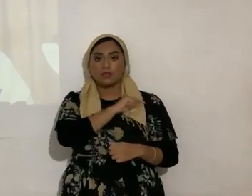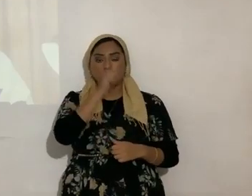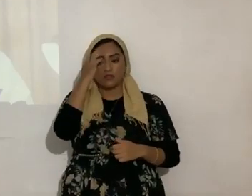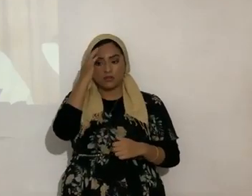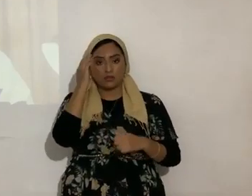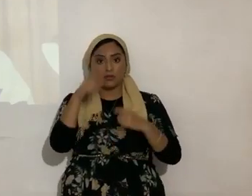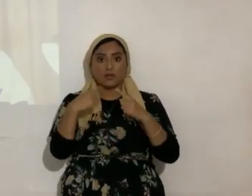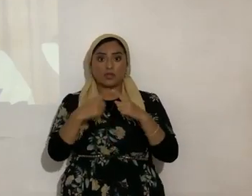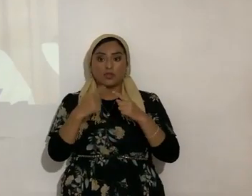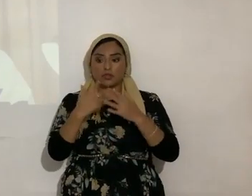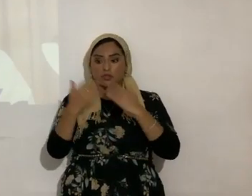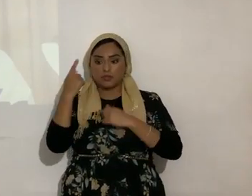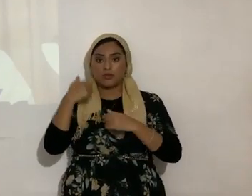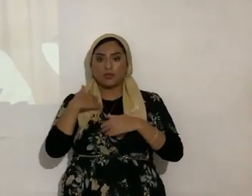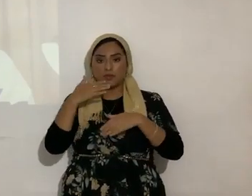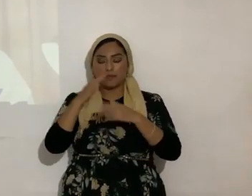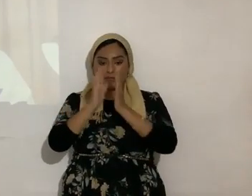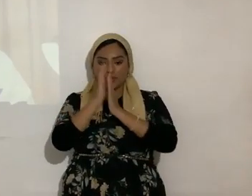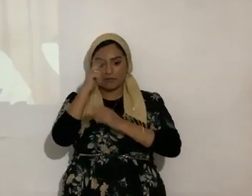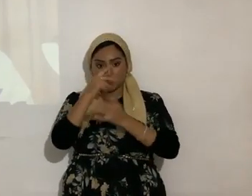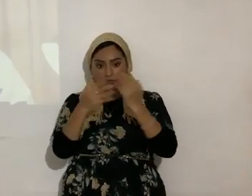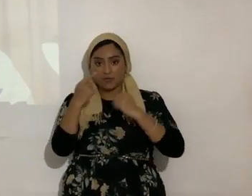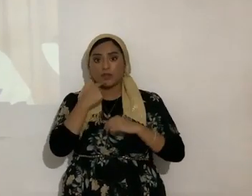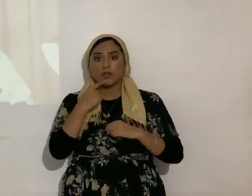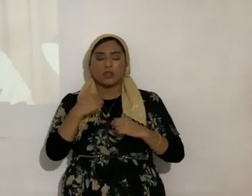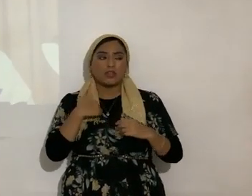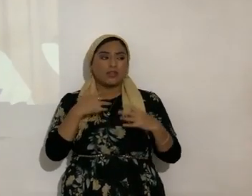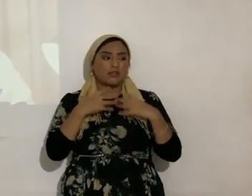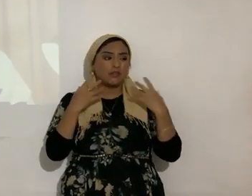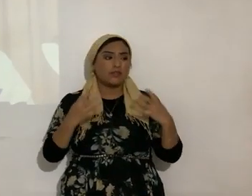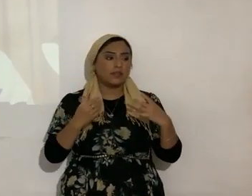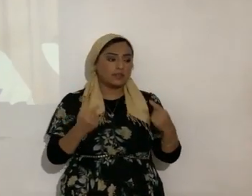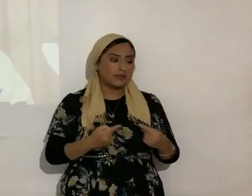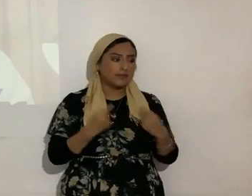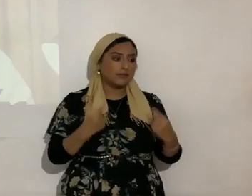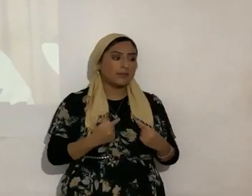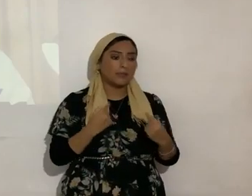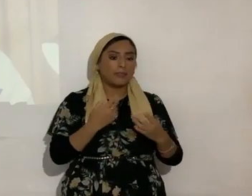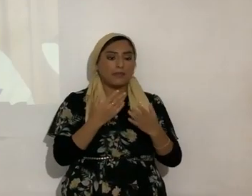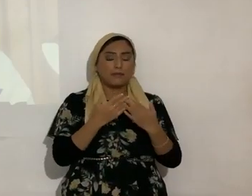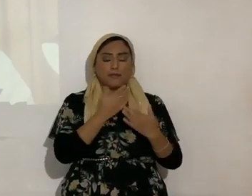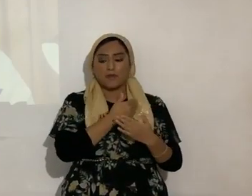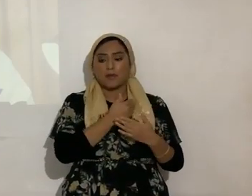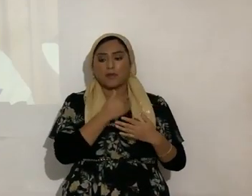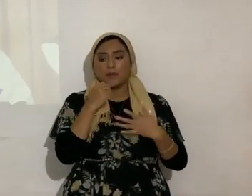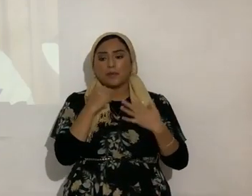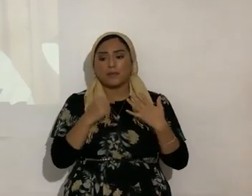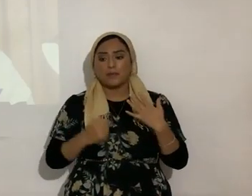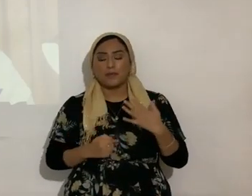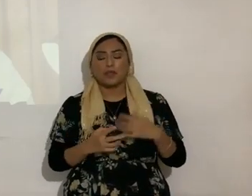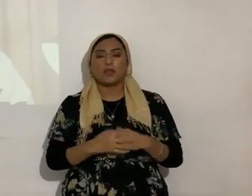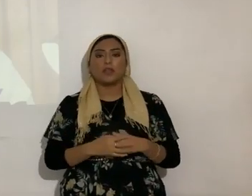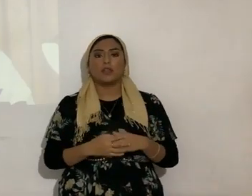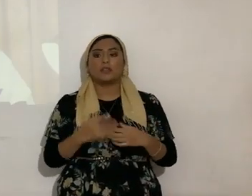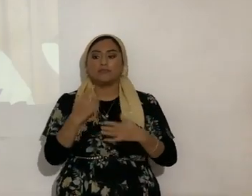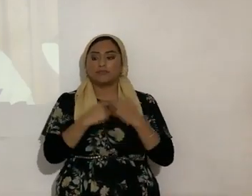alguien, yo llego a orar por alguien, me dice, es que yo fui muy pecador, etcétera, y miren, está pasando esto por